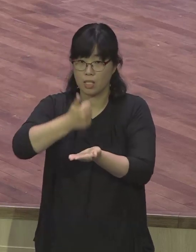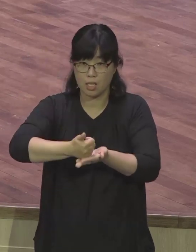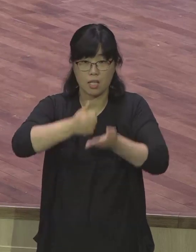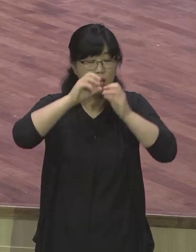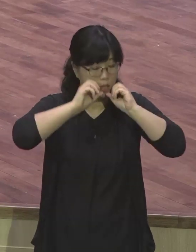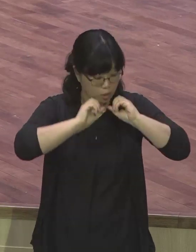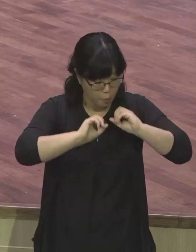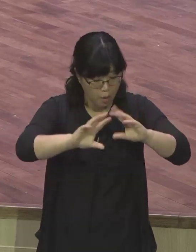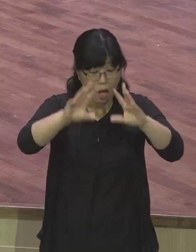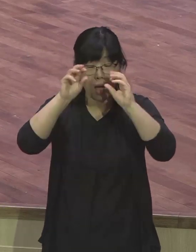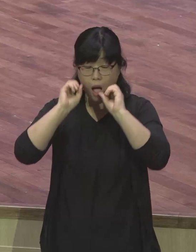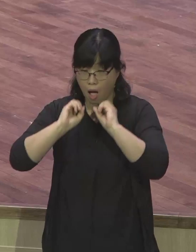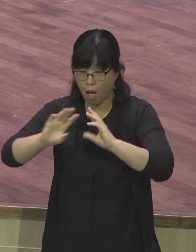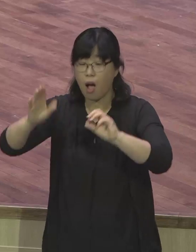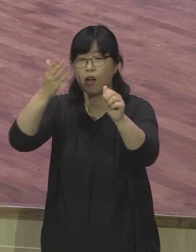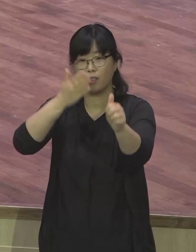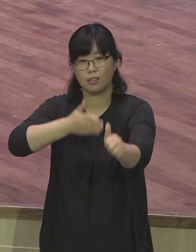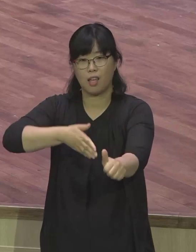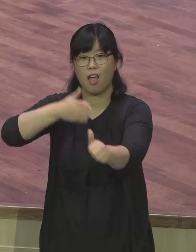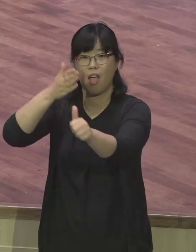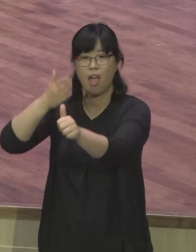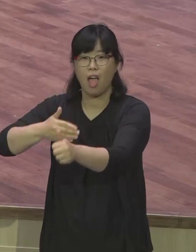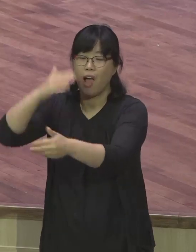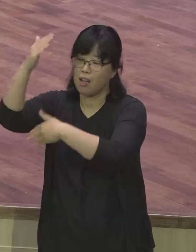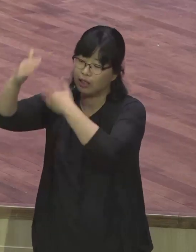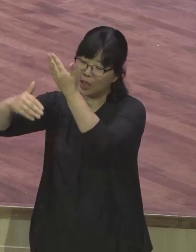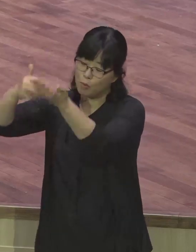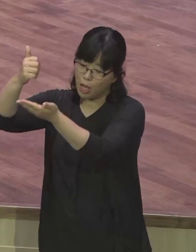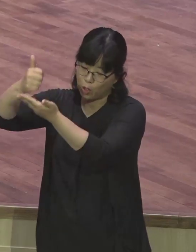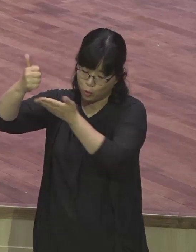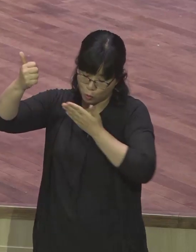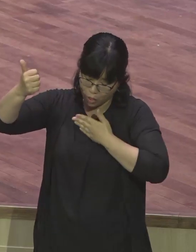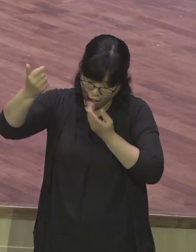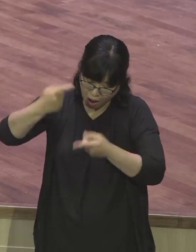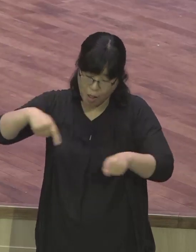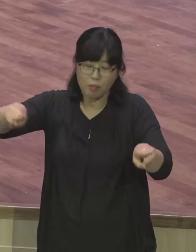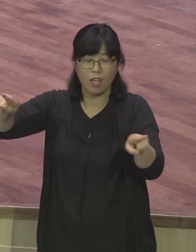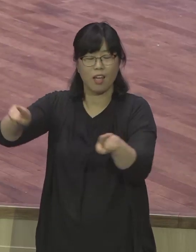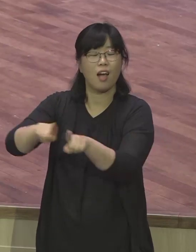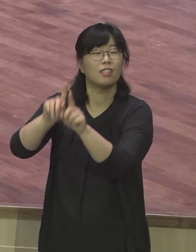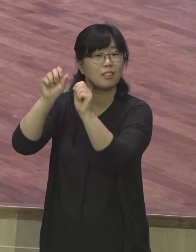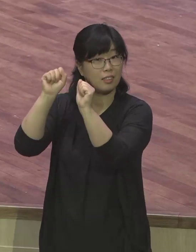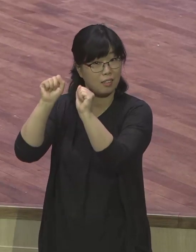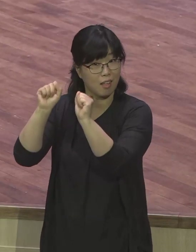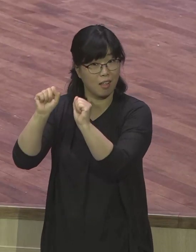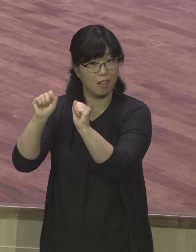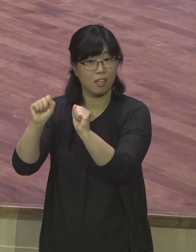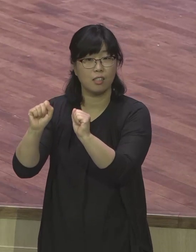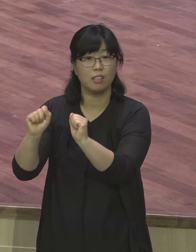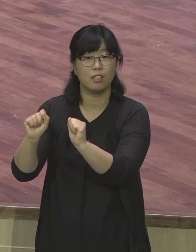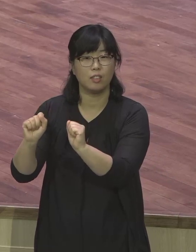그리스도를 축하하세 인마국에 함께하시니